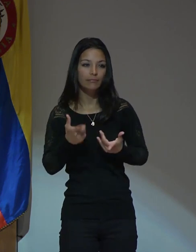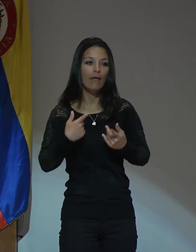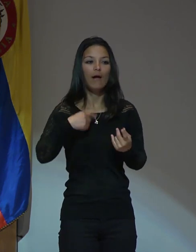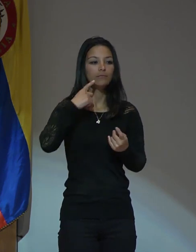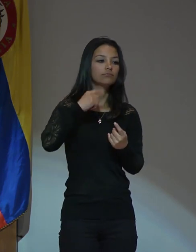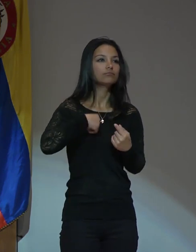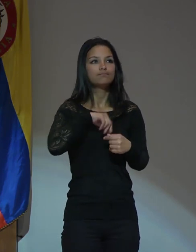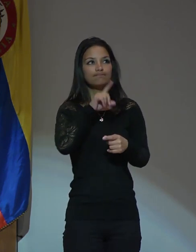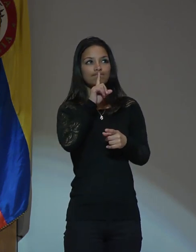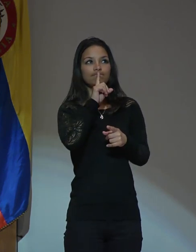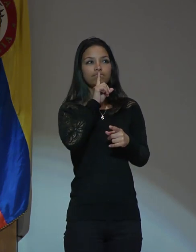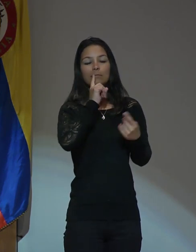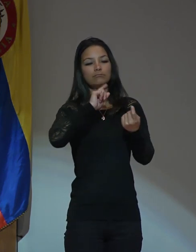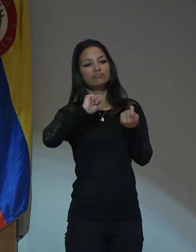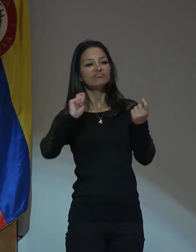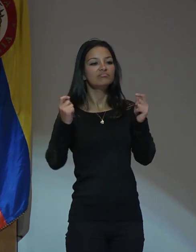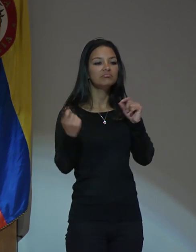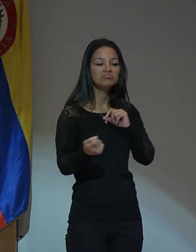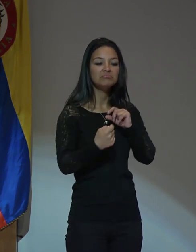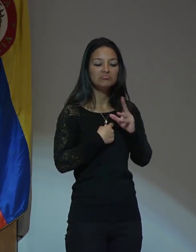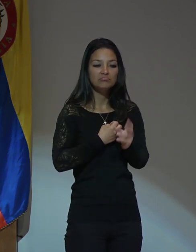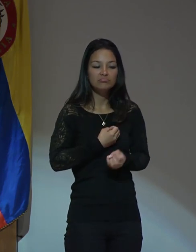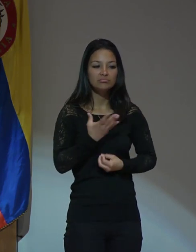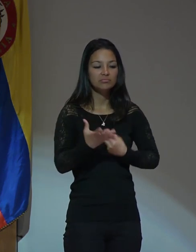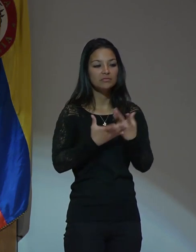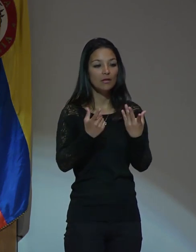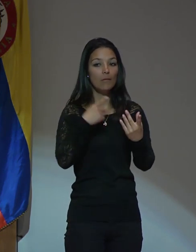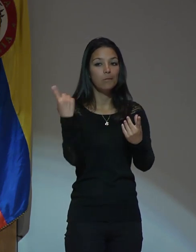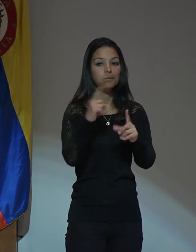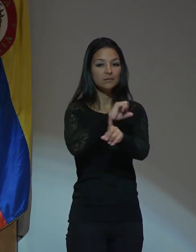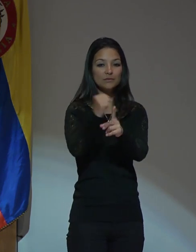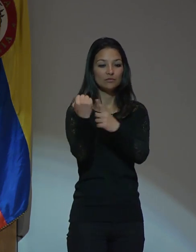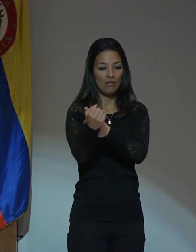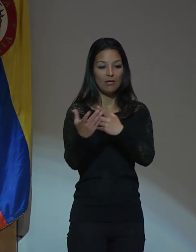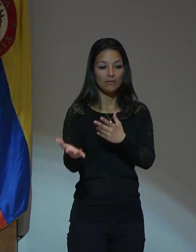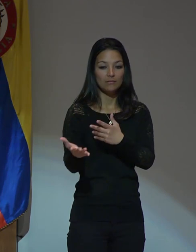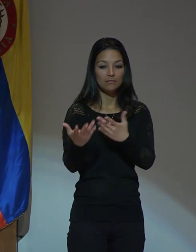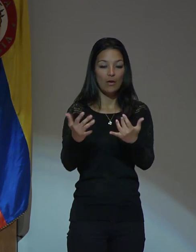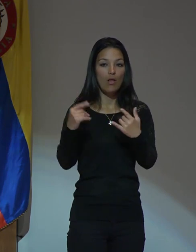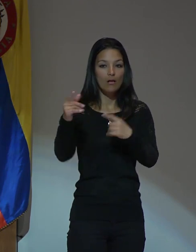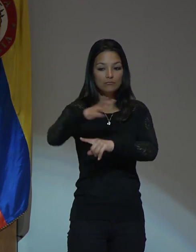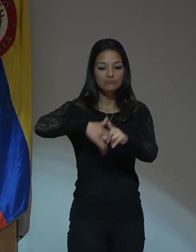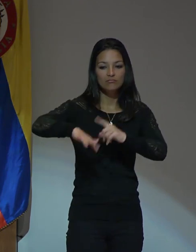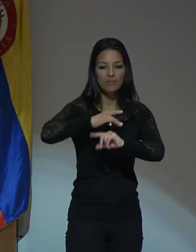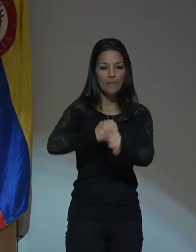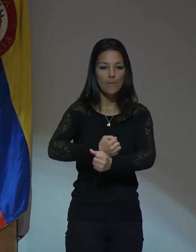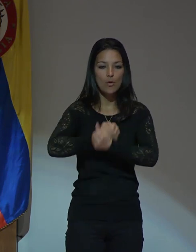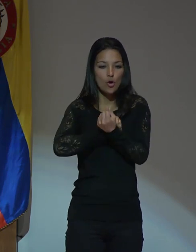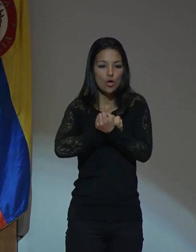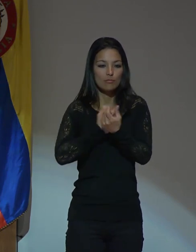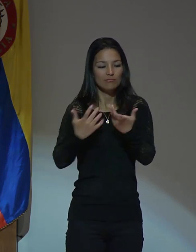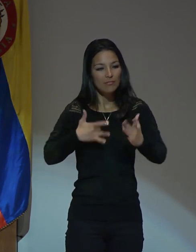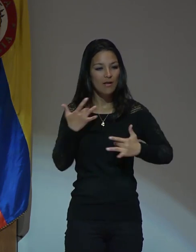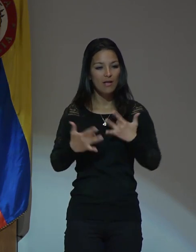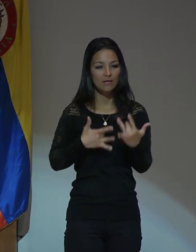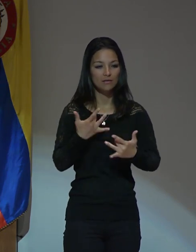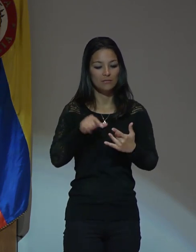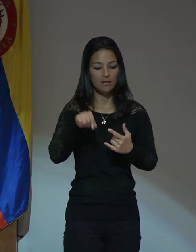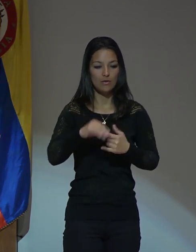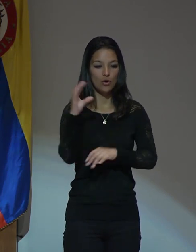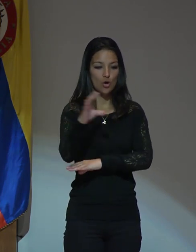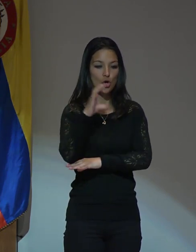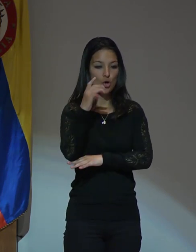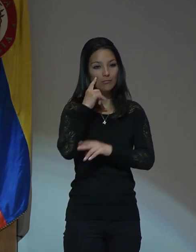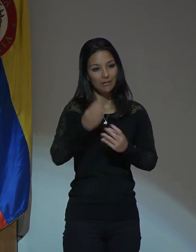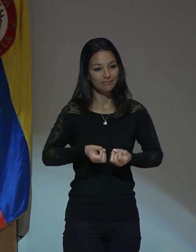el silencio y el miedo en esta sociedad de amor y de mucha alegría que Colombia